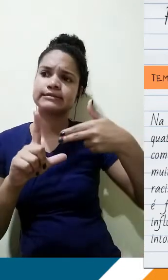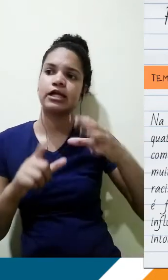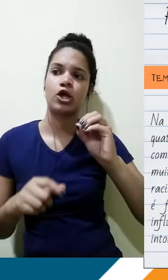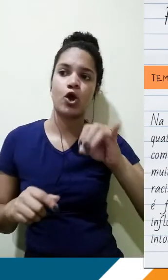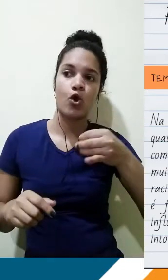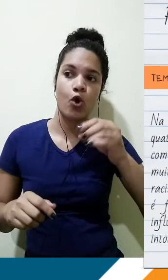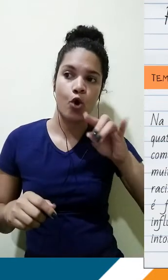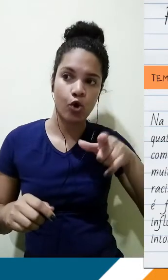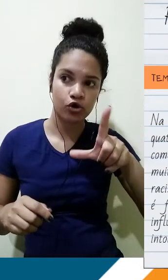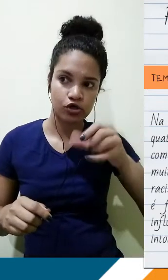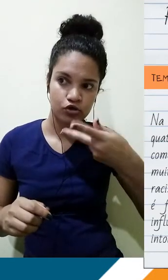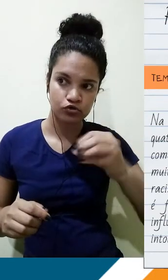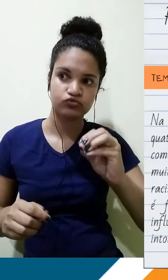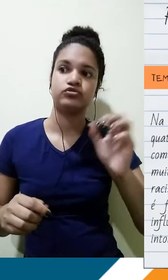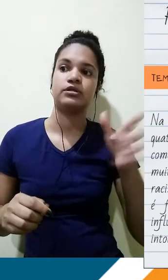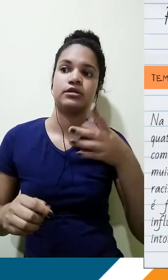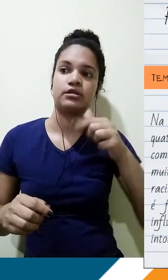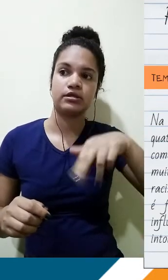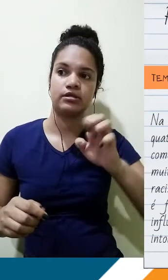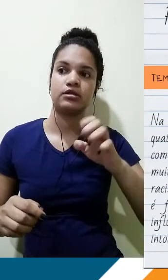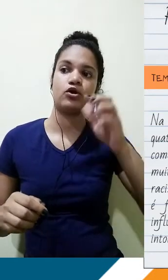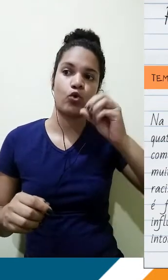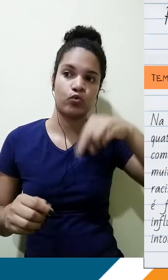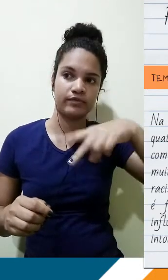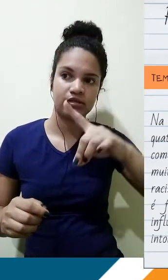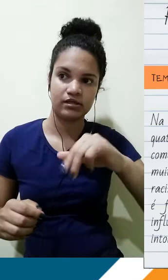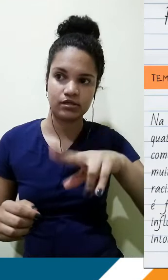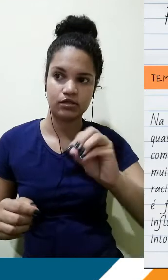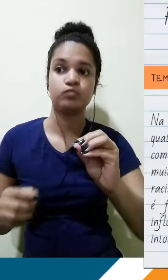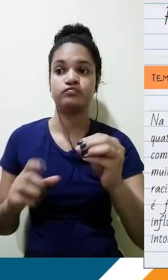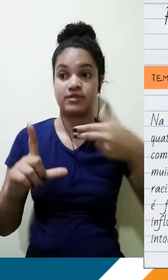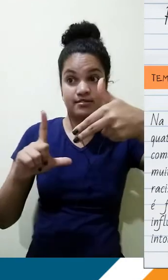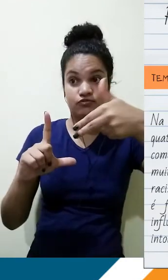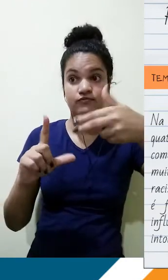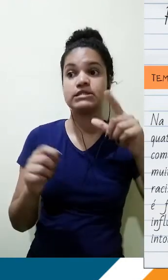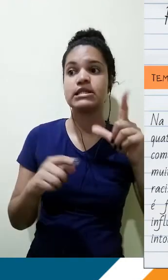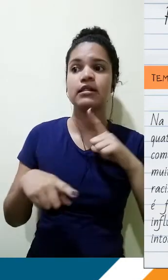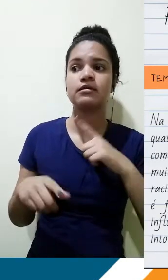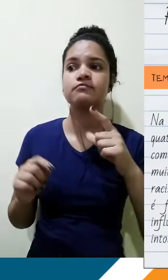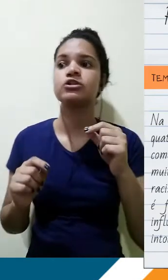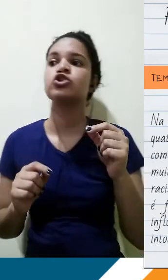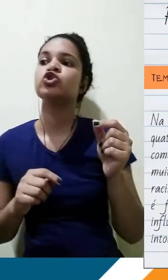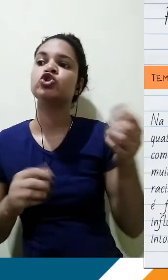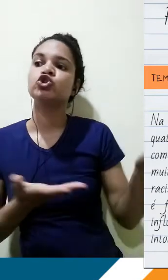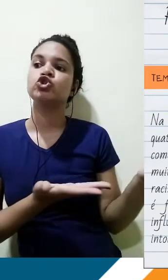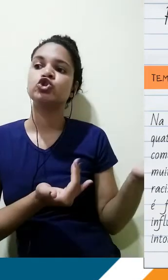indevidamente por um crime que não cometeram. Analogamente à trama, percebe-se que no Brasil, a realidade de muitos indivíduos